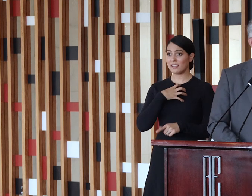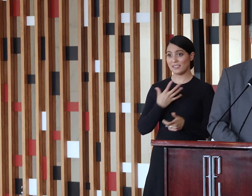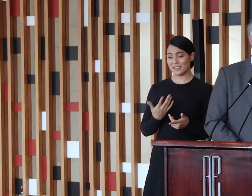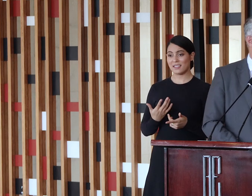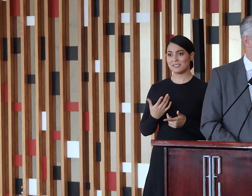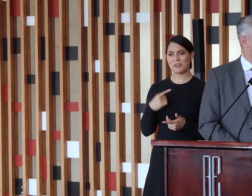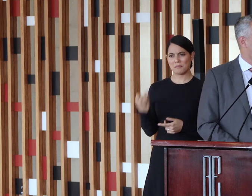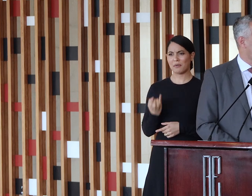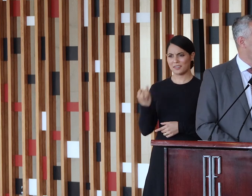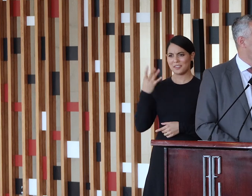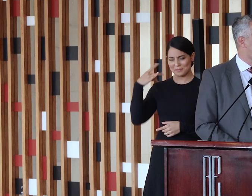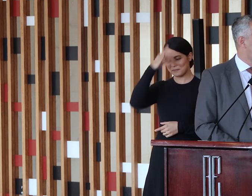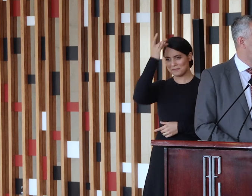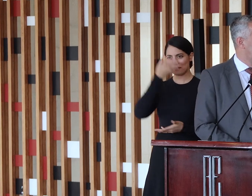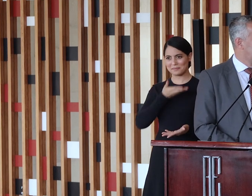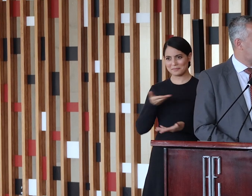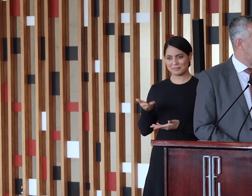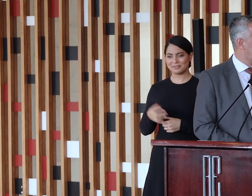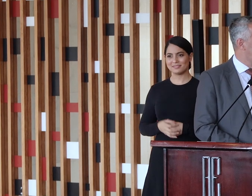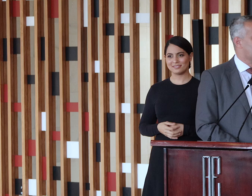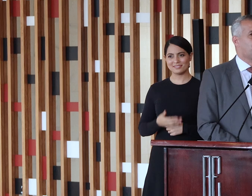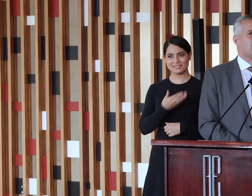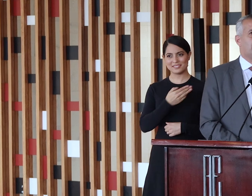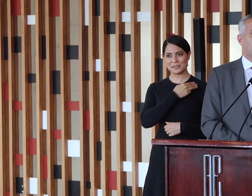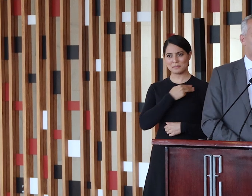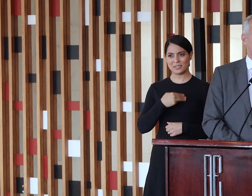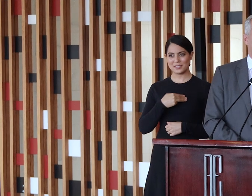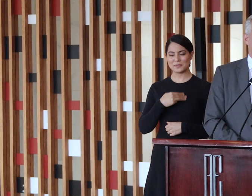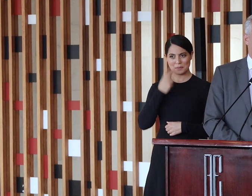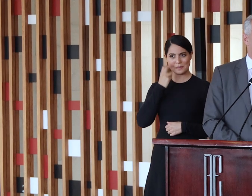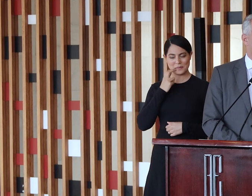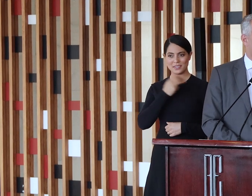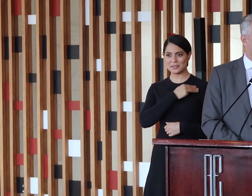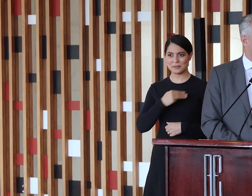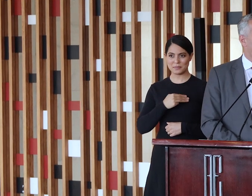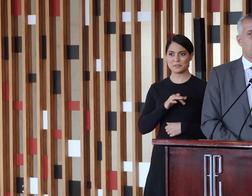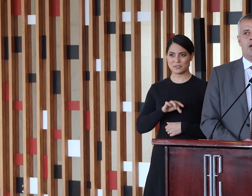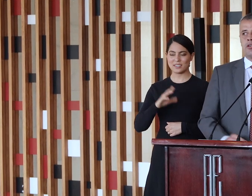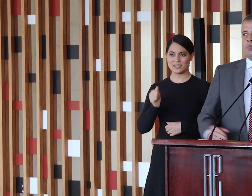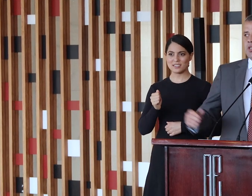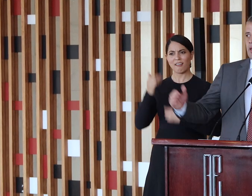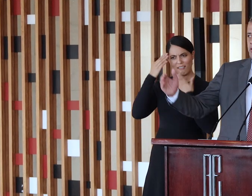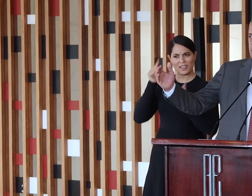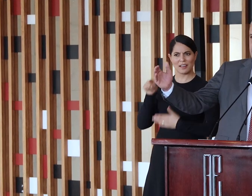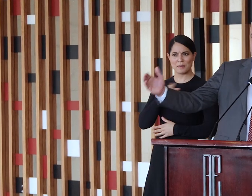para que possamos passar a nossa força. Ministro Bento e ministro França, leva ao presidente Jair Bolsonaro a nossa gratidão, acho que posso falar em nome dessa